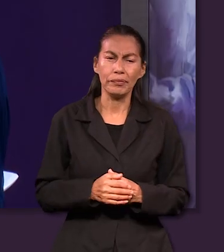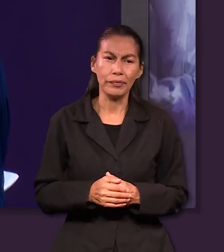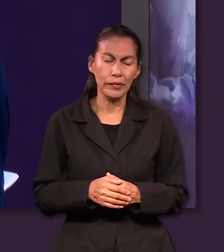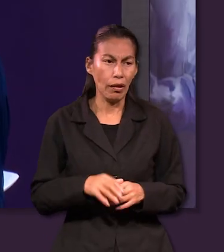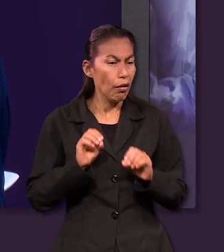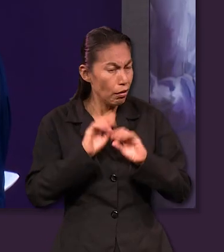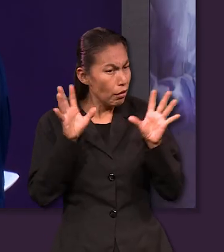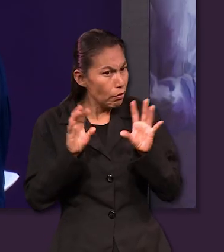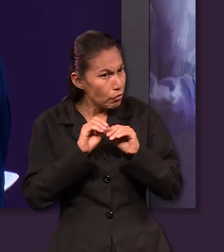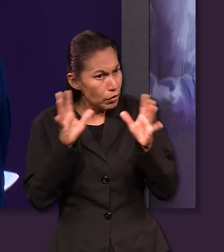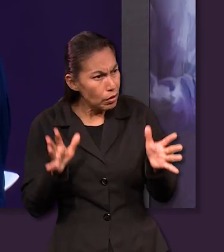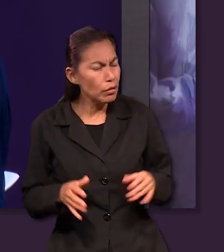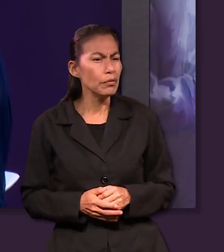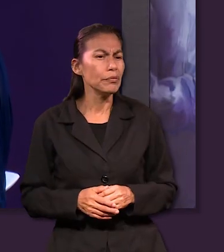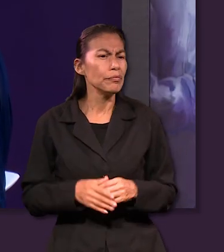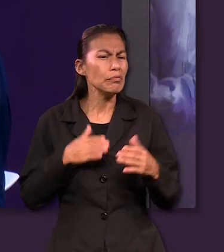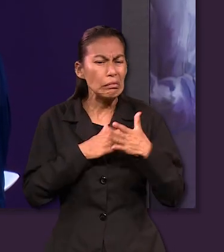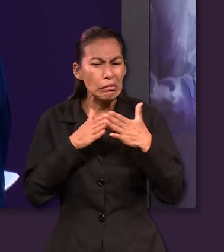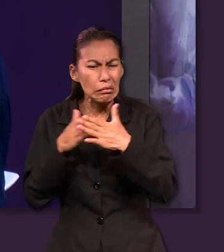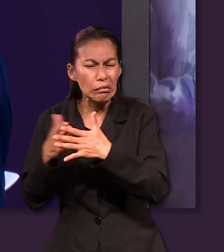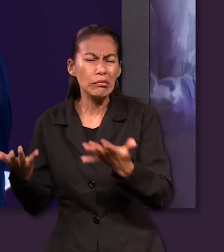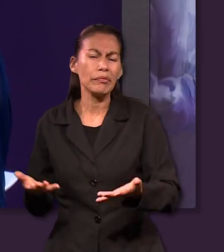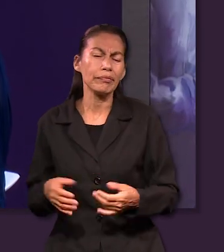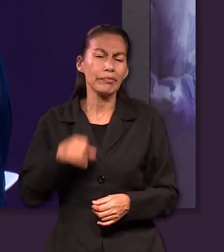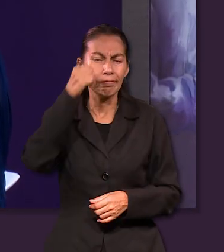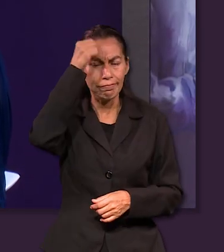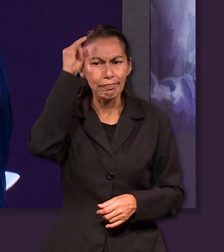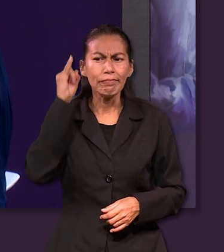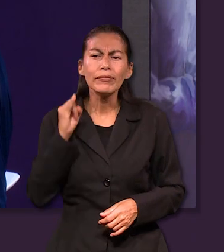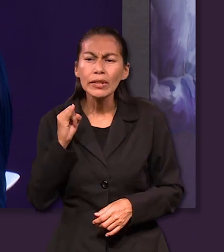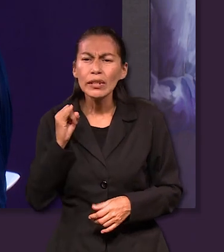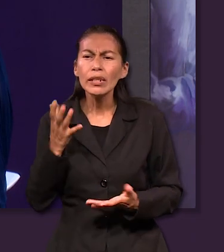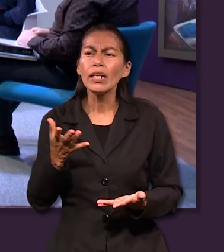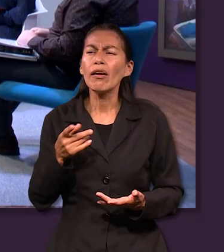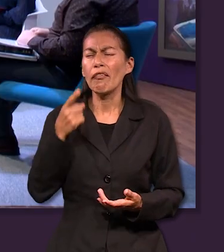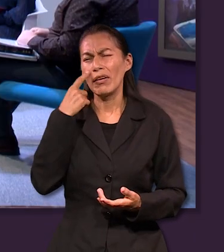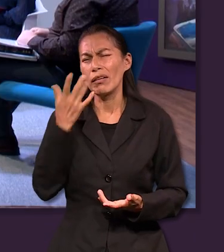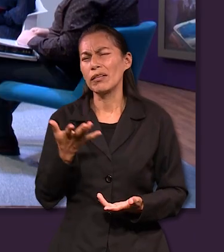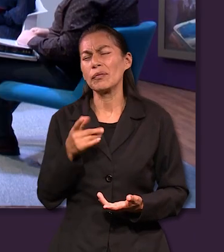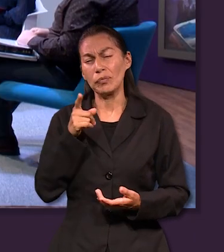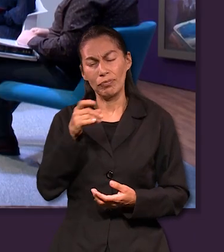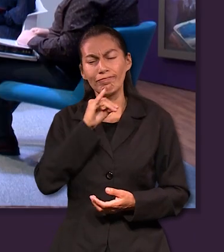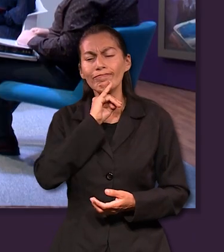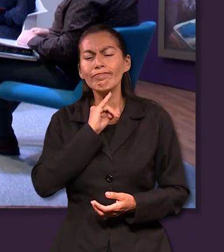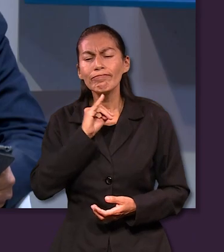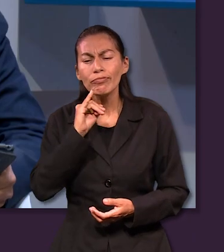los retos a los que se iban a enfrentar al estar en el desierto. Claro, claro. Imagínate, Sara, que tú fueras israelita